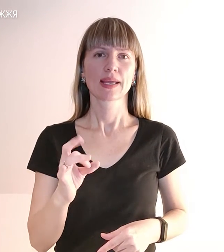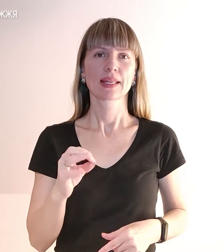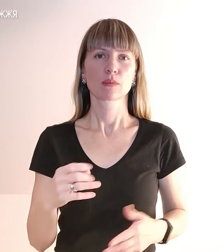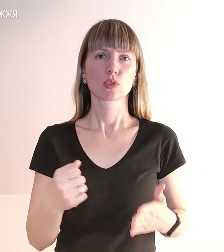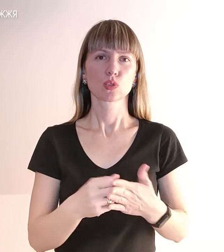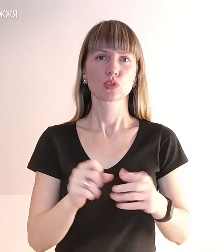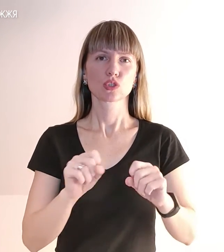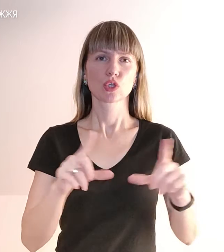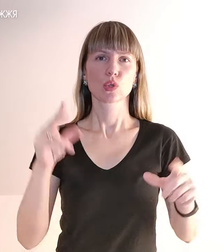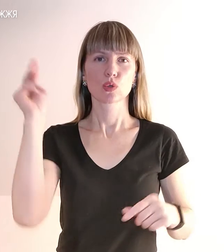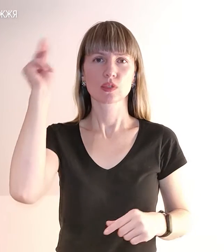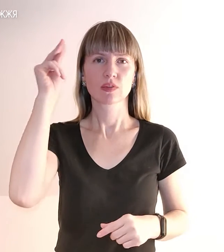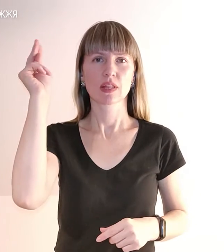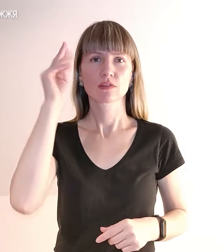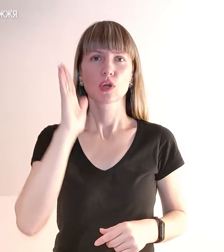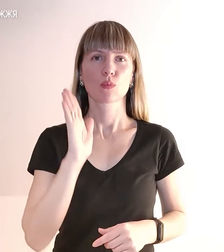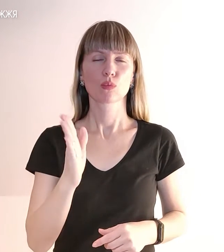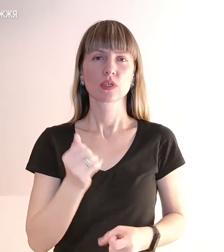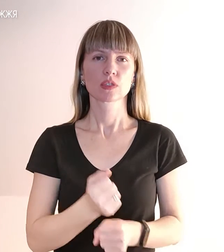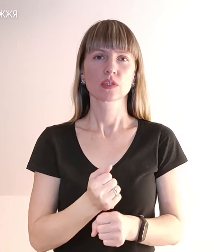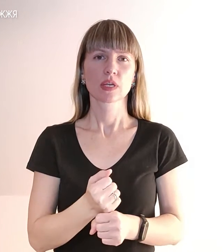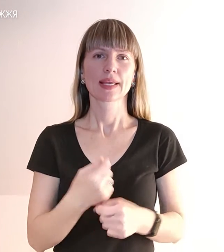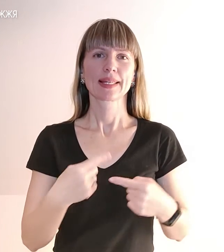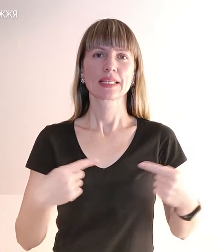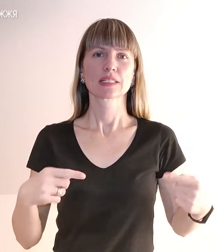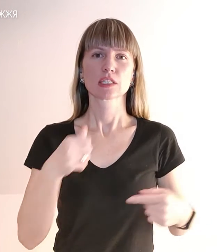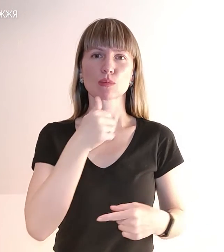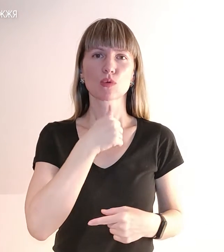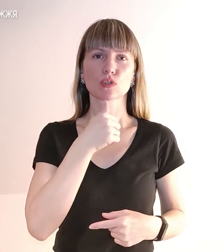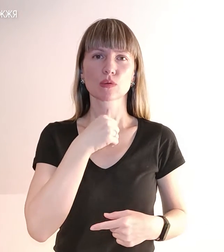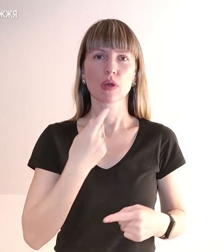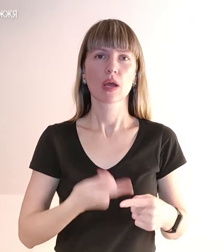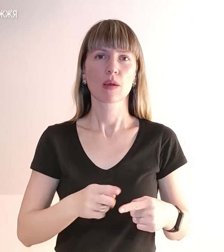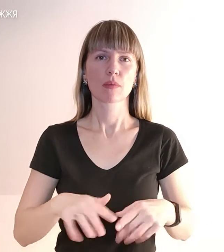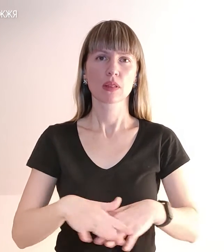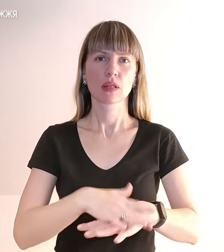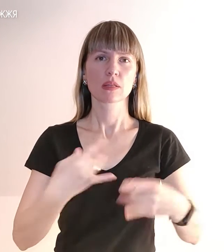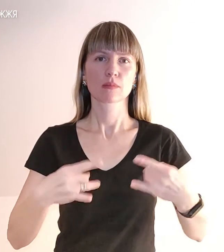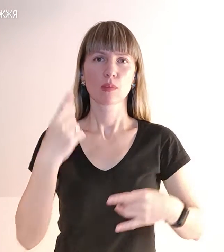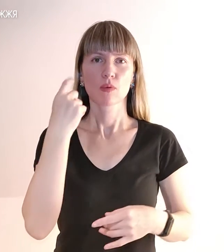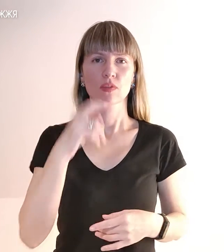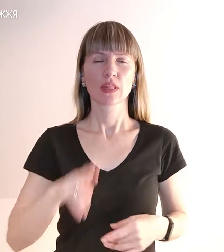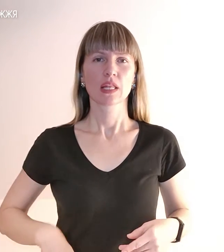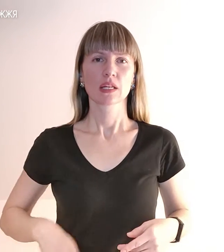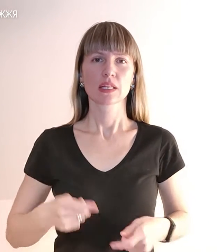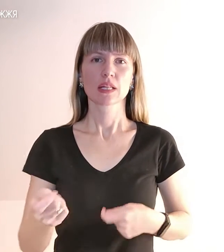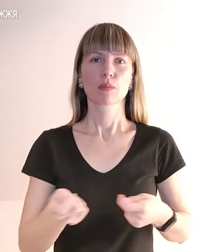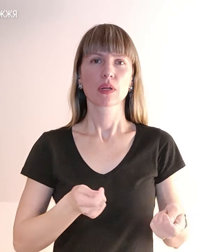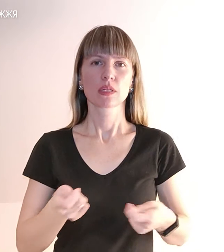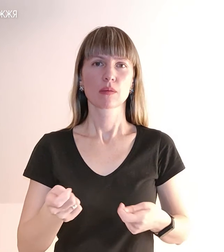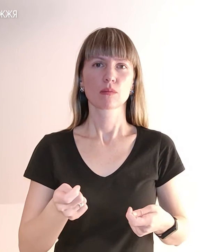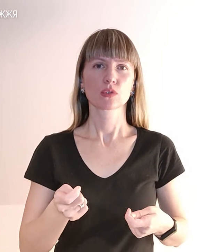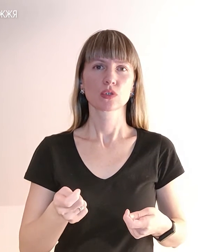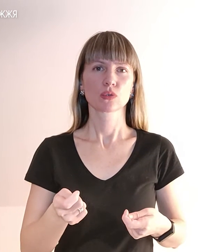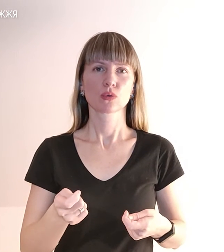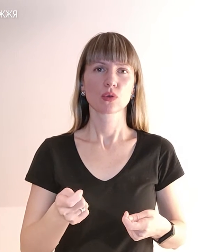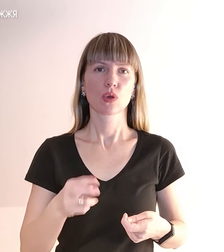освіти. Навчання буде організовано різними способами. Про це суспільному повідомила директорка департаменту Людмила Бухаріна.